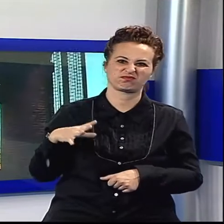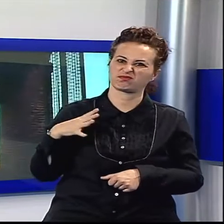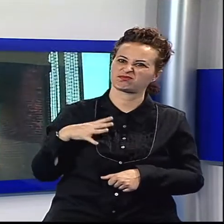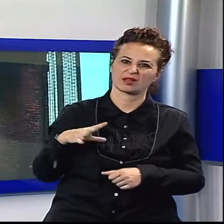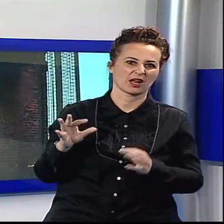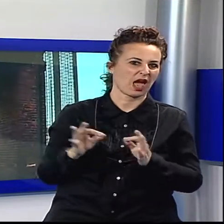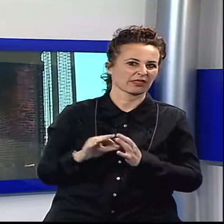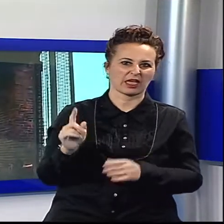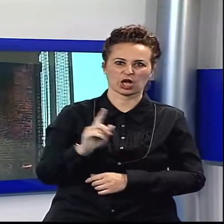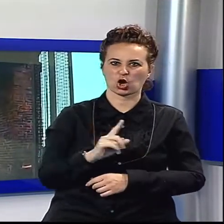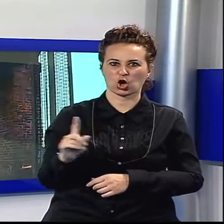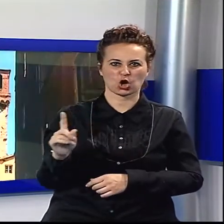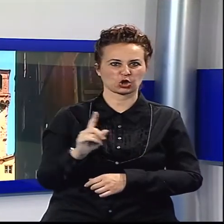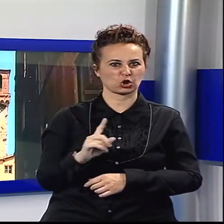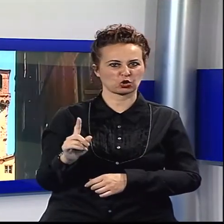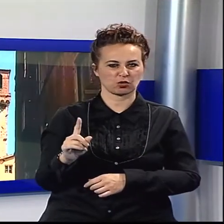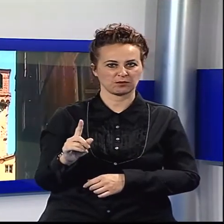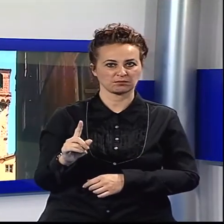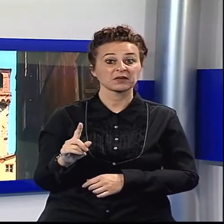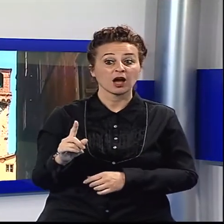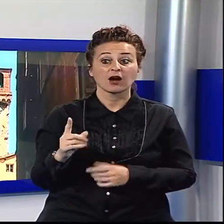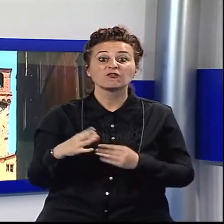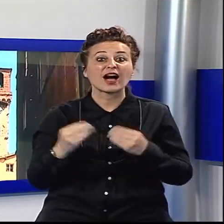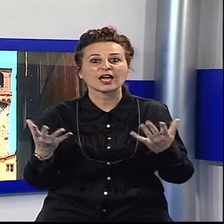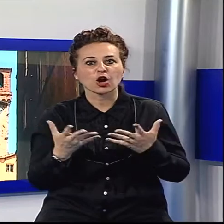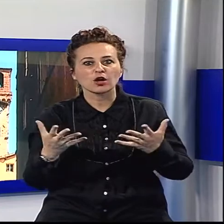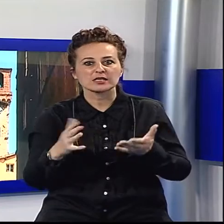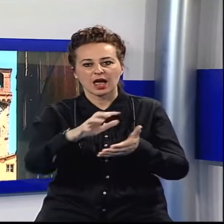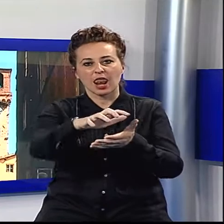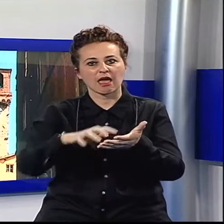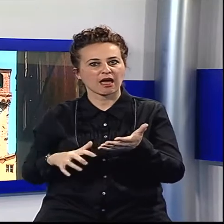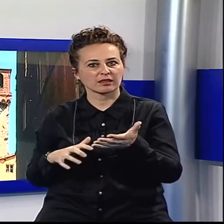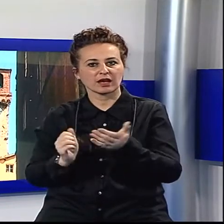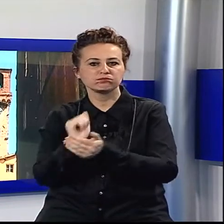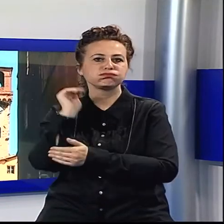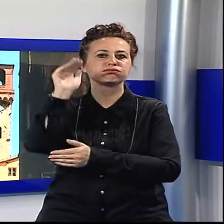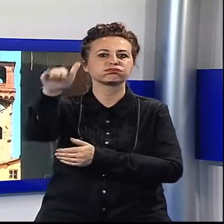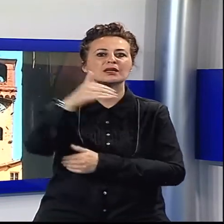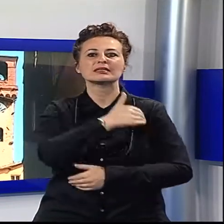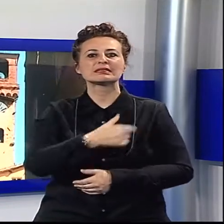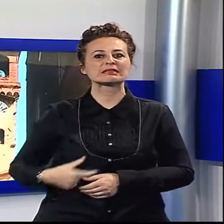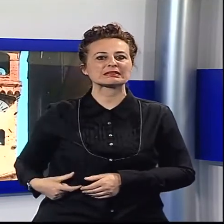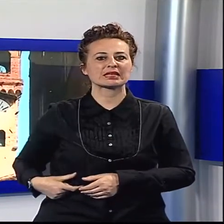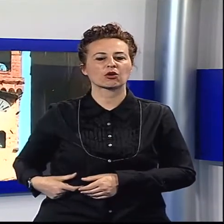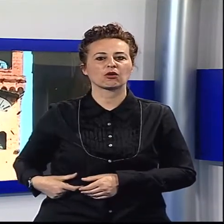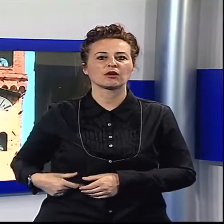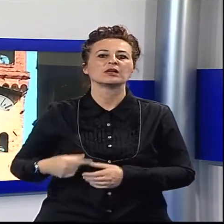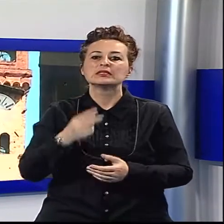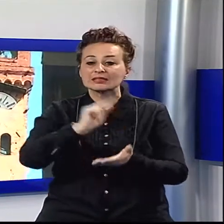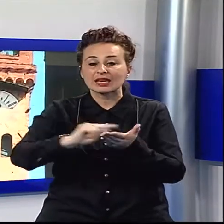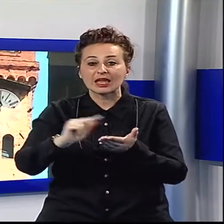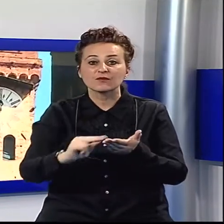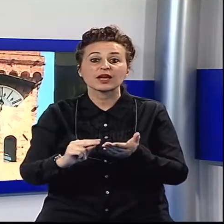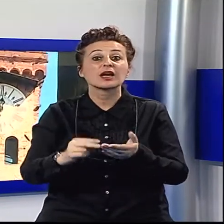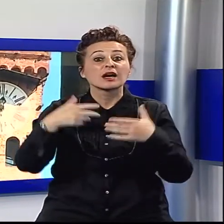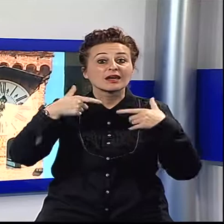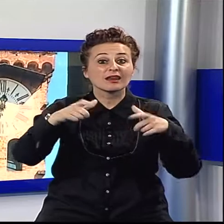inviato una lettera al sindaco di Lucca, Alessandro Tambellini, spiegando che i rintocchi stanno provocando disagio e disturbo a chi abita vicino.